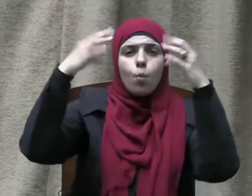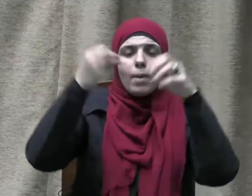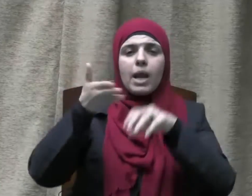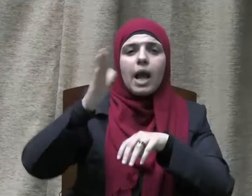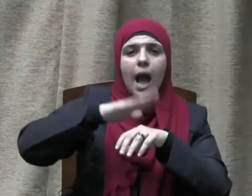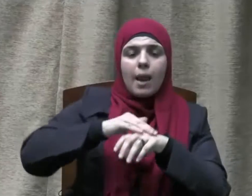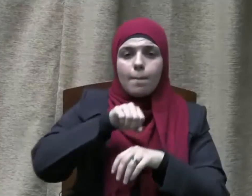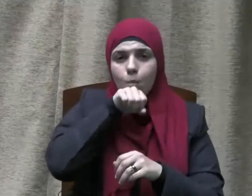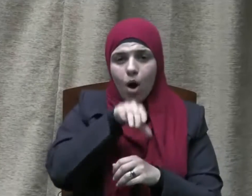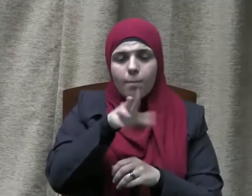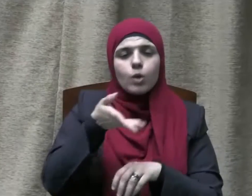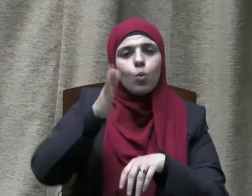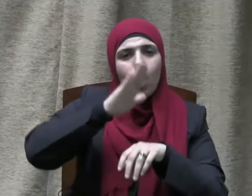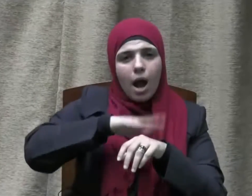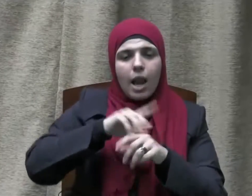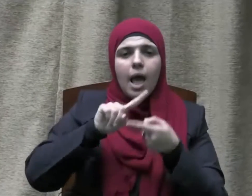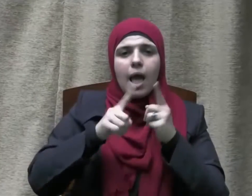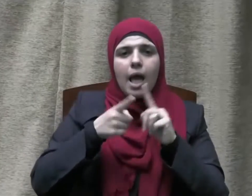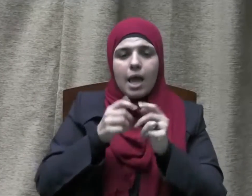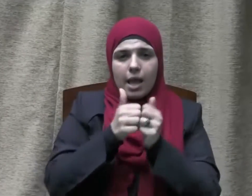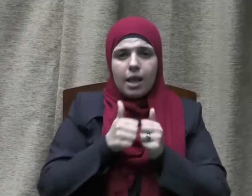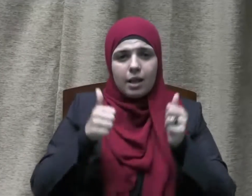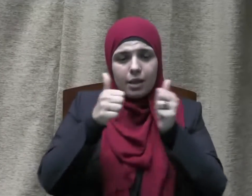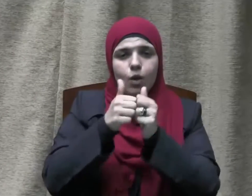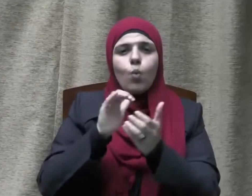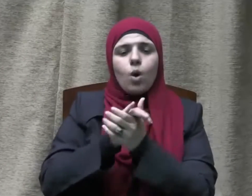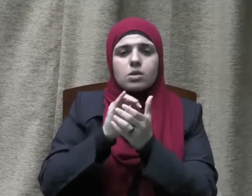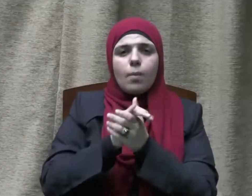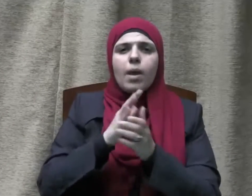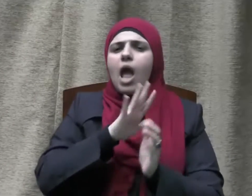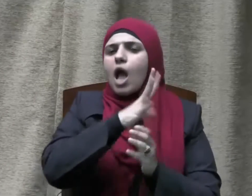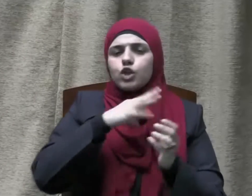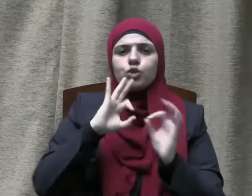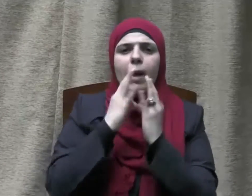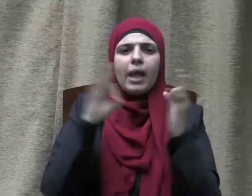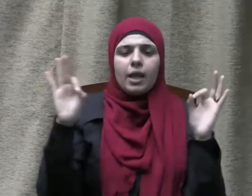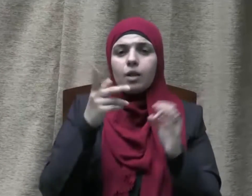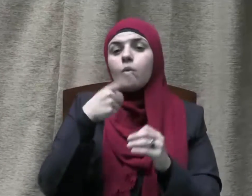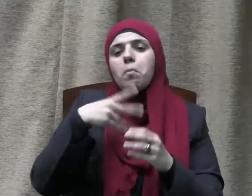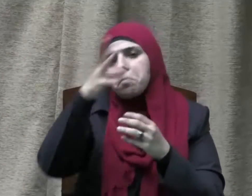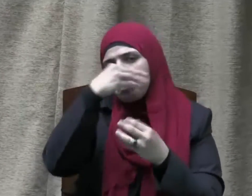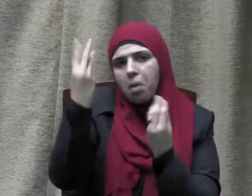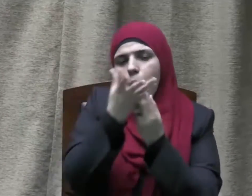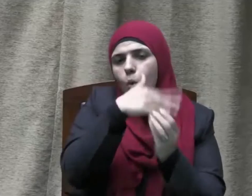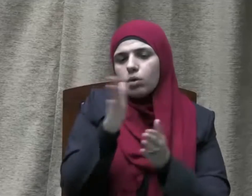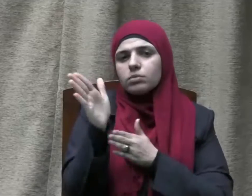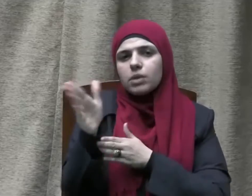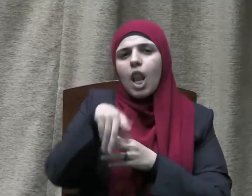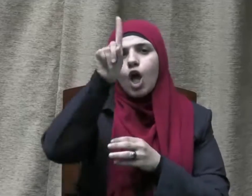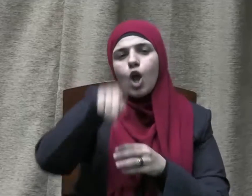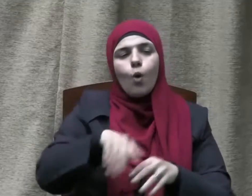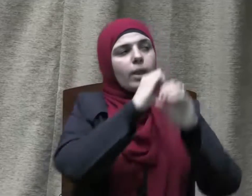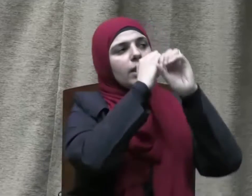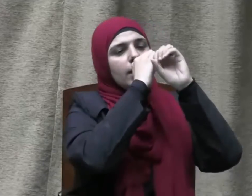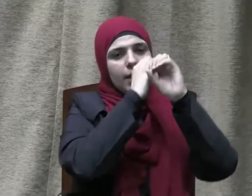عليه وعلى آله وصحبه أجمعين ومن تبعهم بإحسان إلى يوم الدين